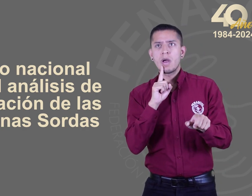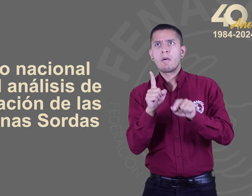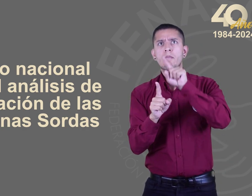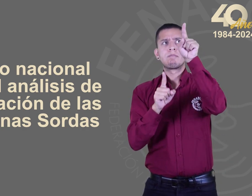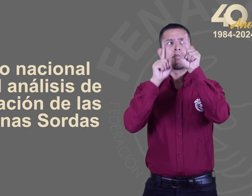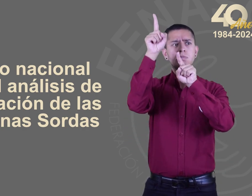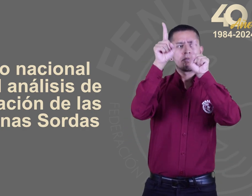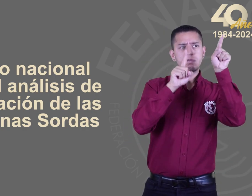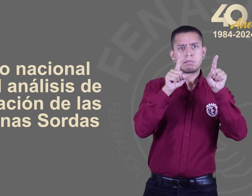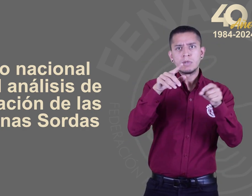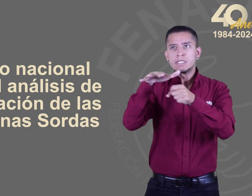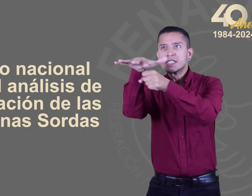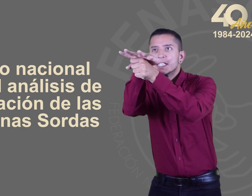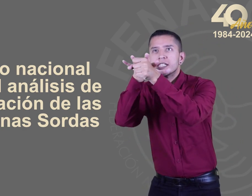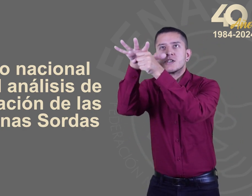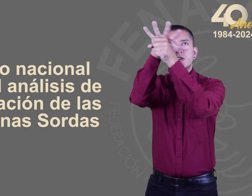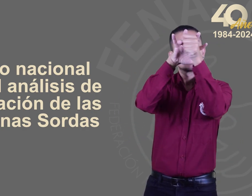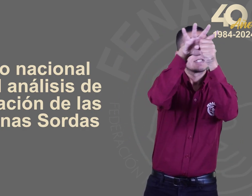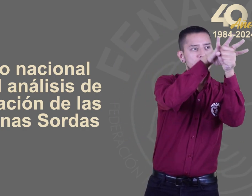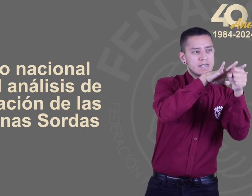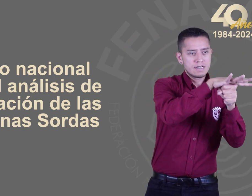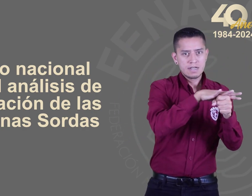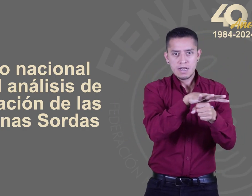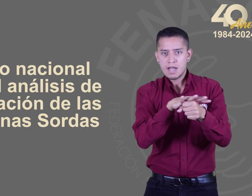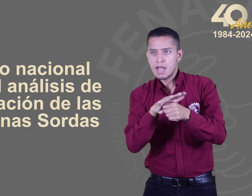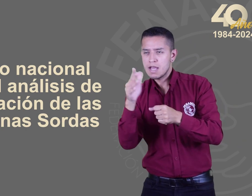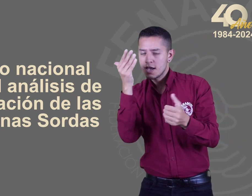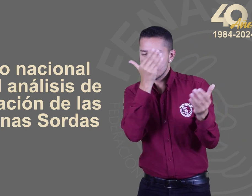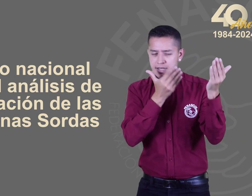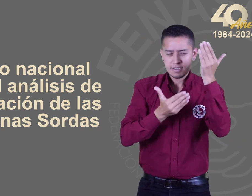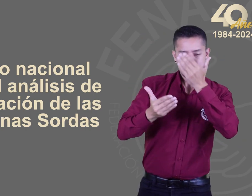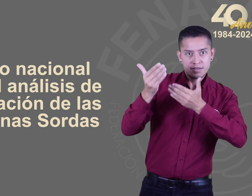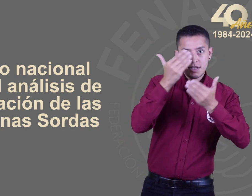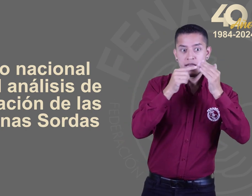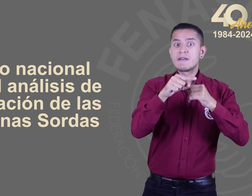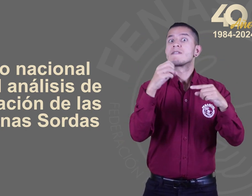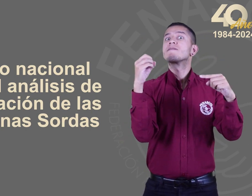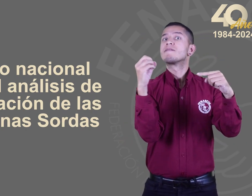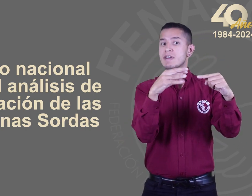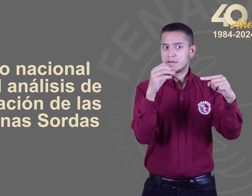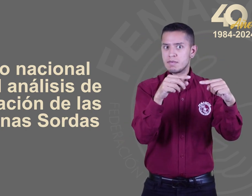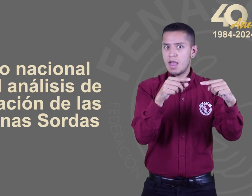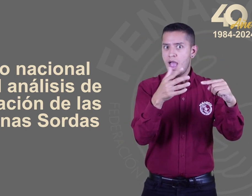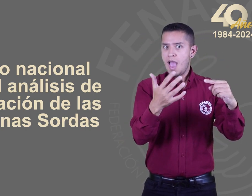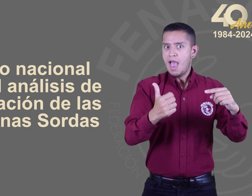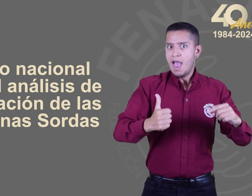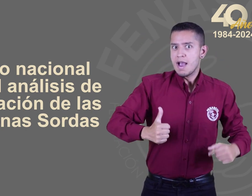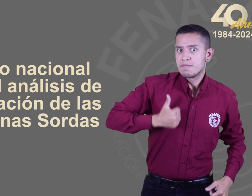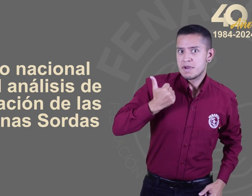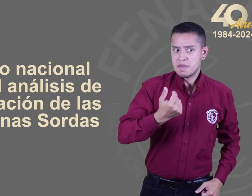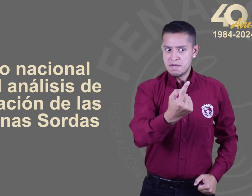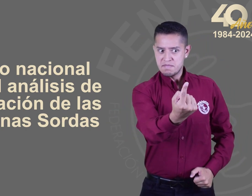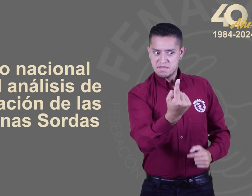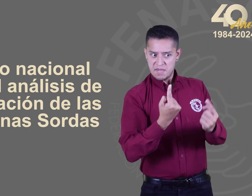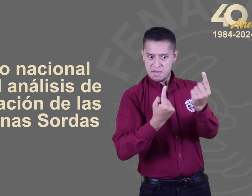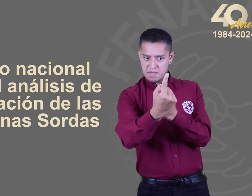Y se aprovechó la oportunidad para las reuniones del Comité Promotor para la creación de una